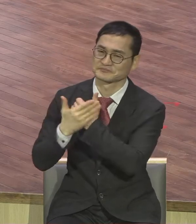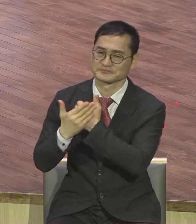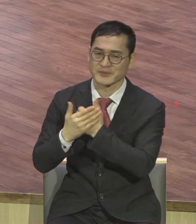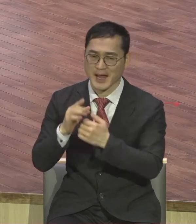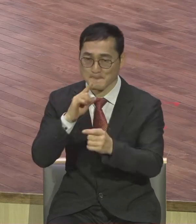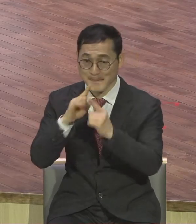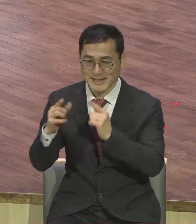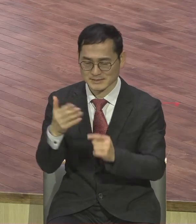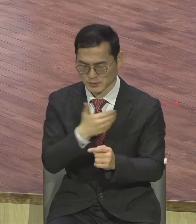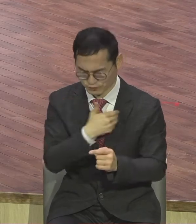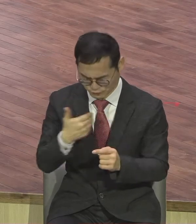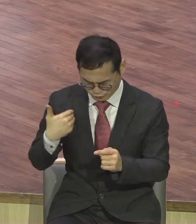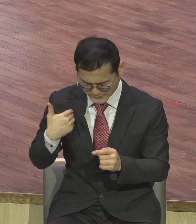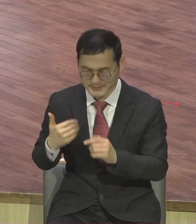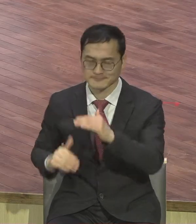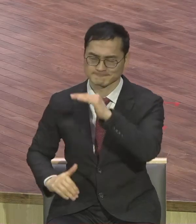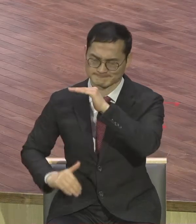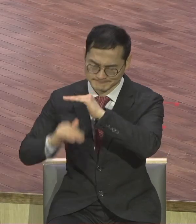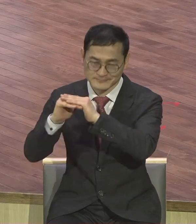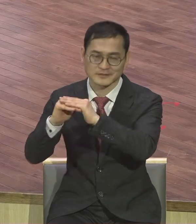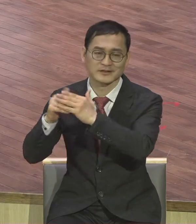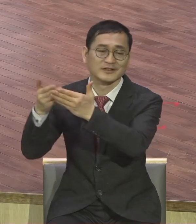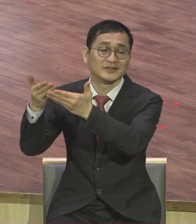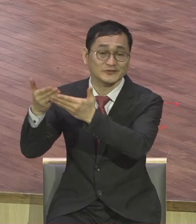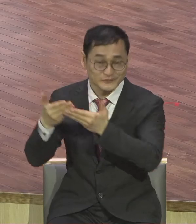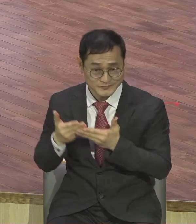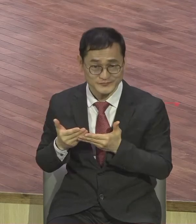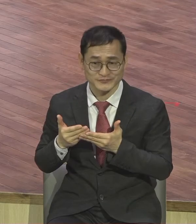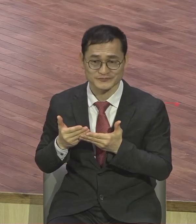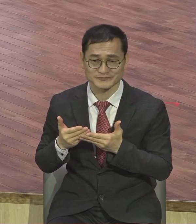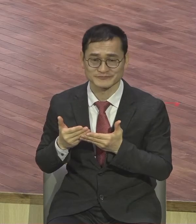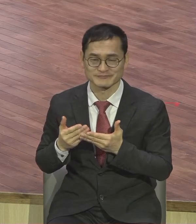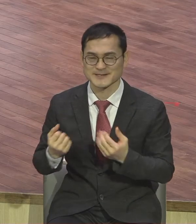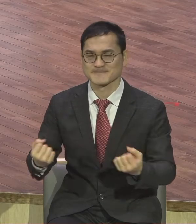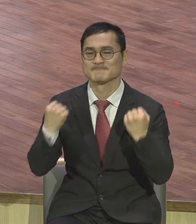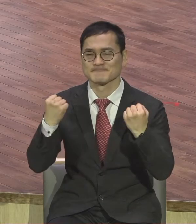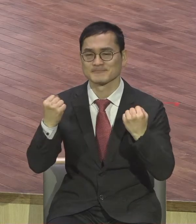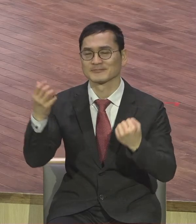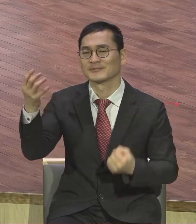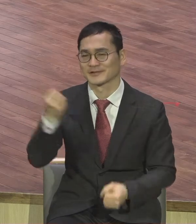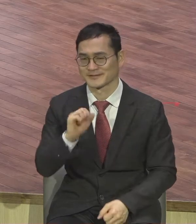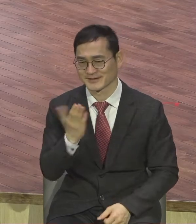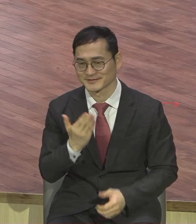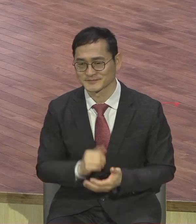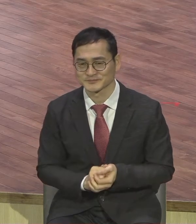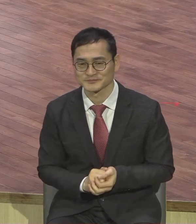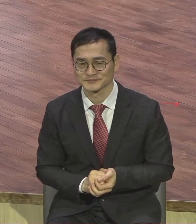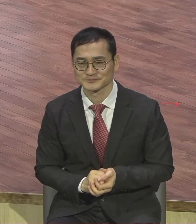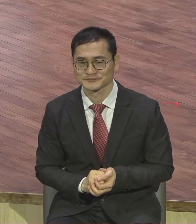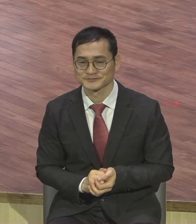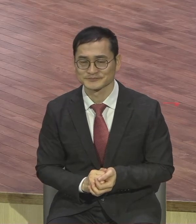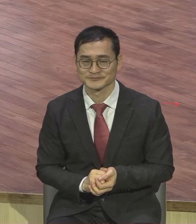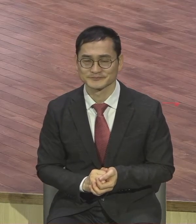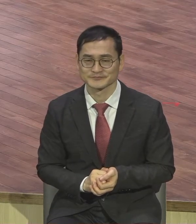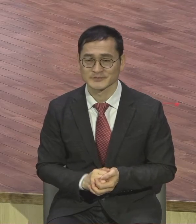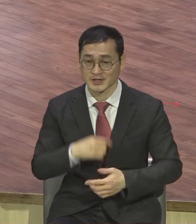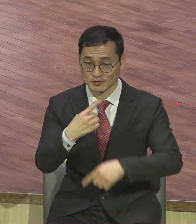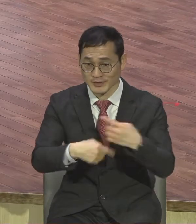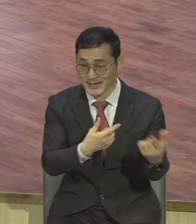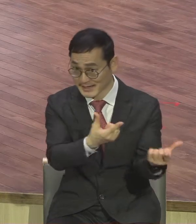지워주신다 영계 모두 성도들 천국 제자로서 따라서 천국